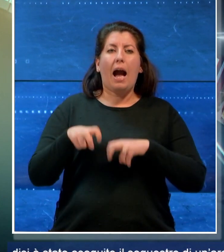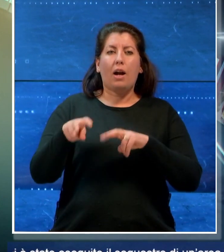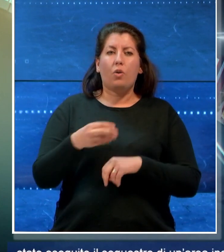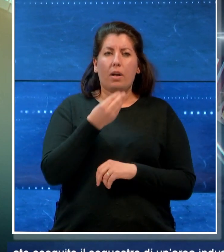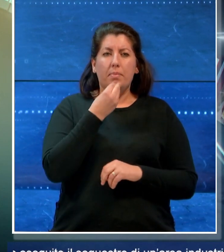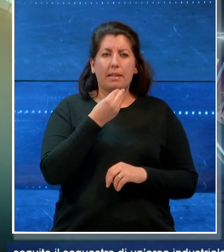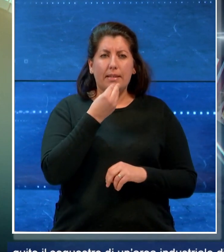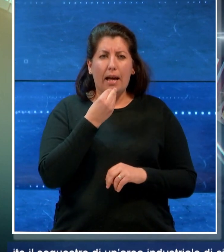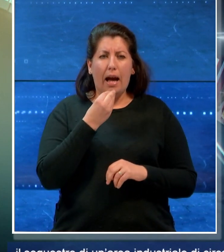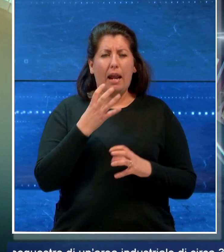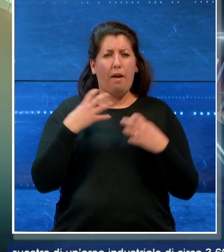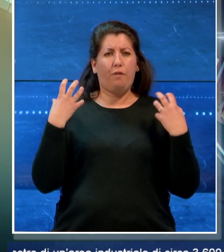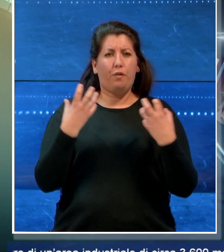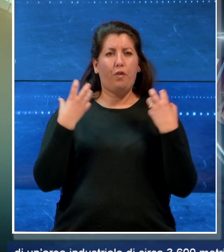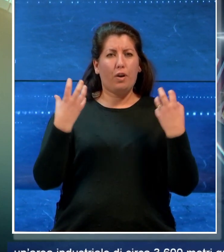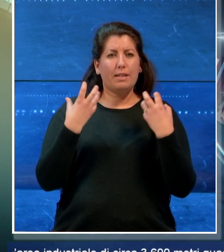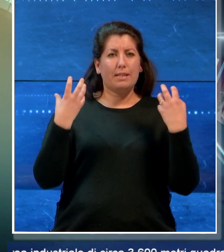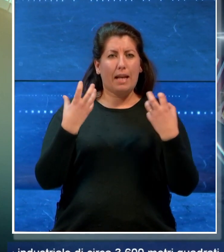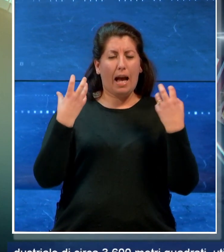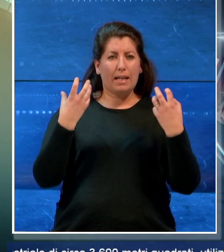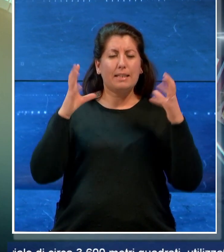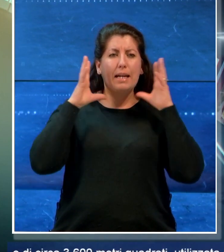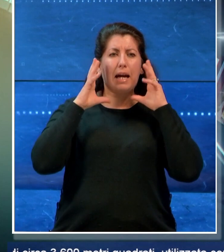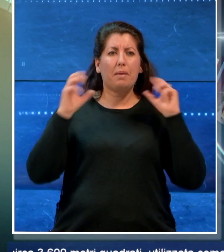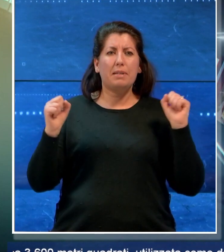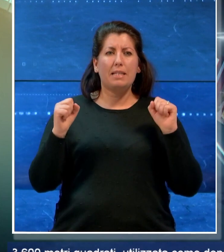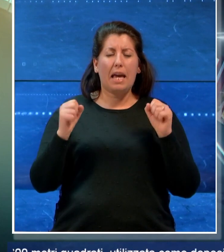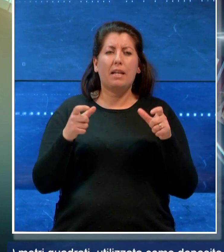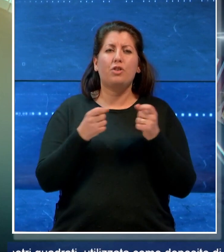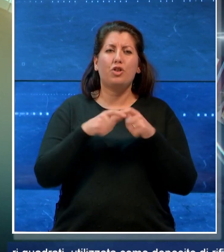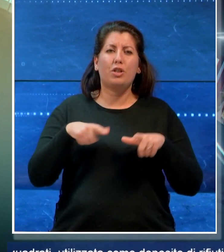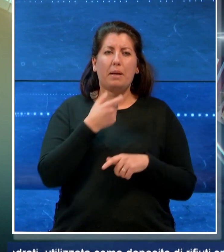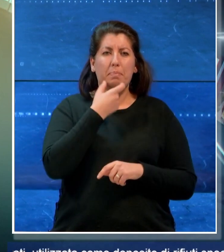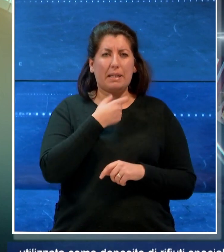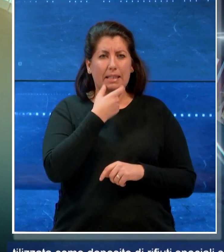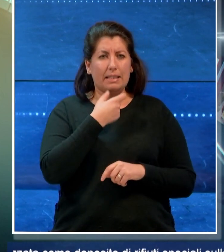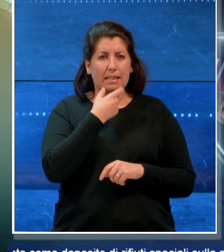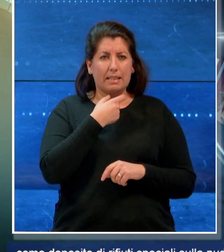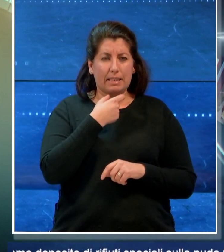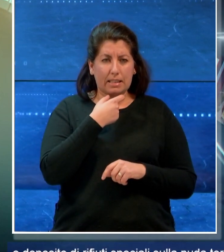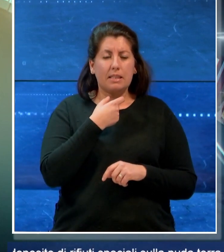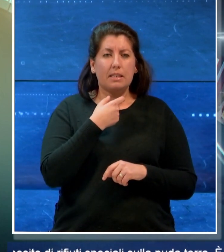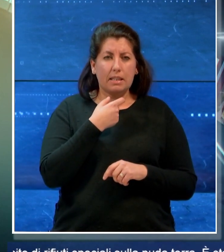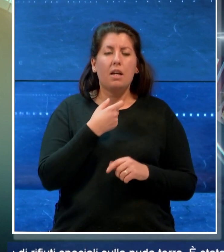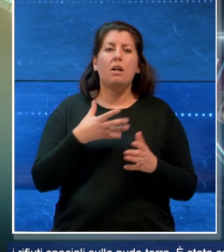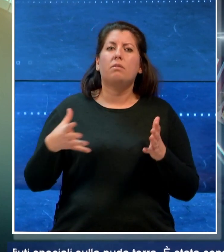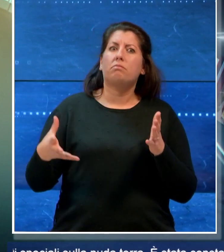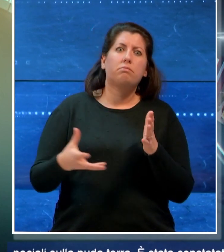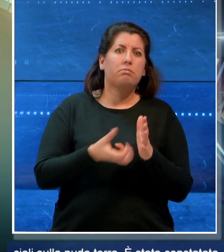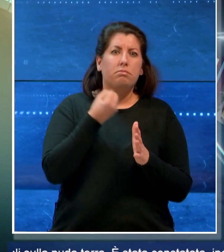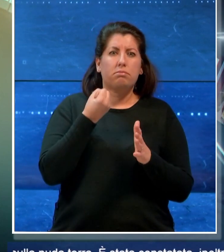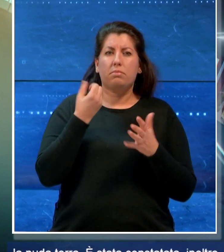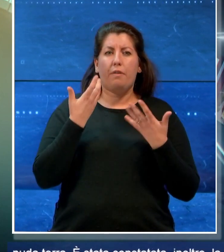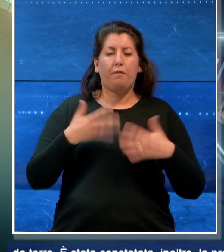e Forestale dei Carabinieri di Brindisi è stato eseguito il sequestro